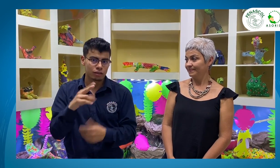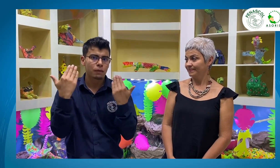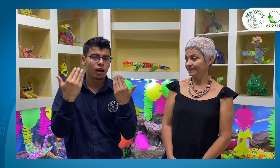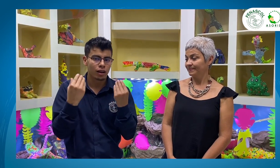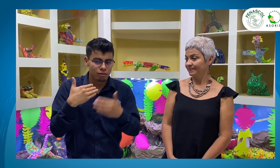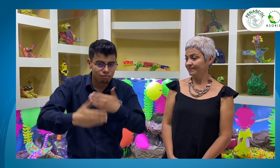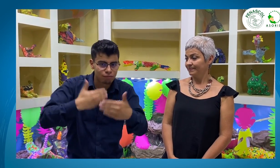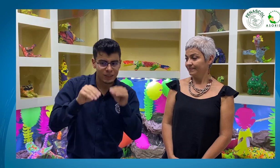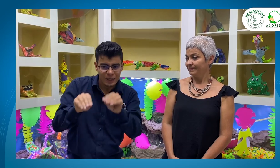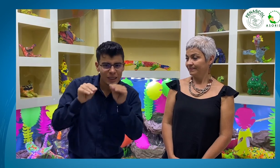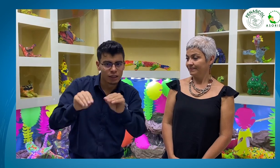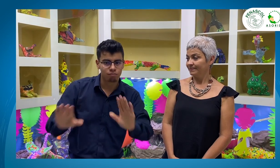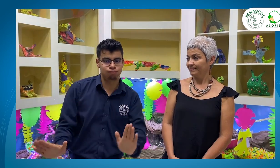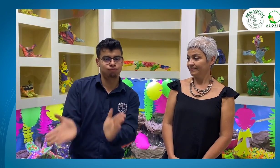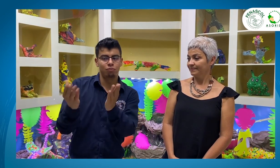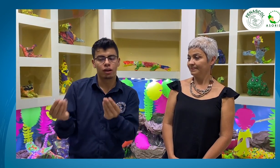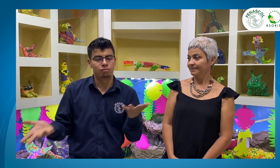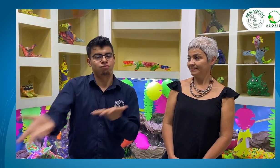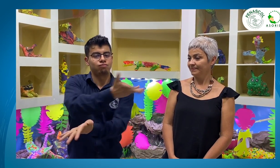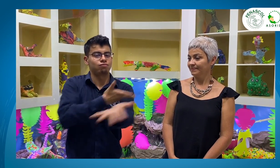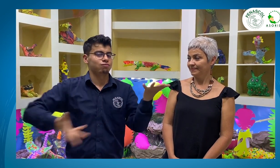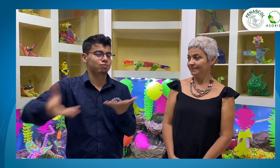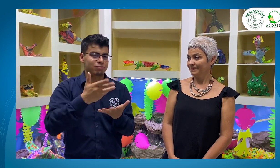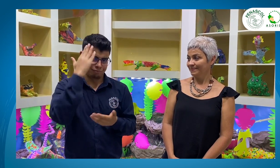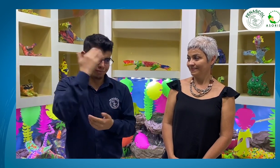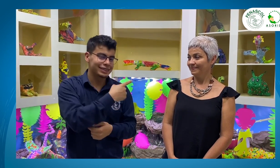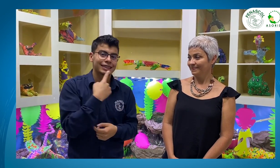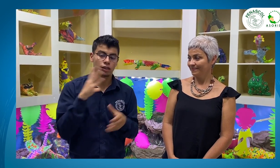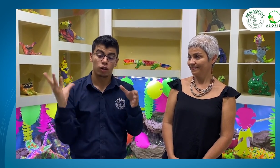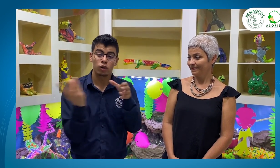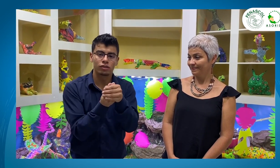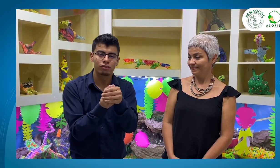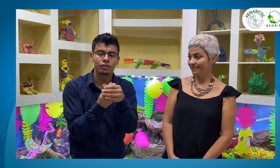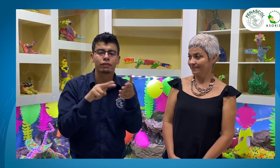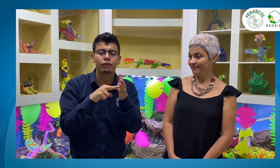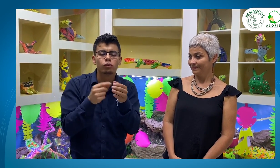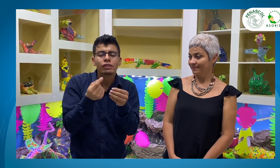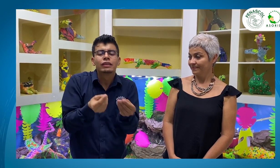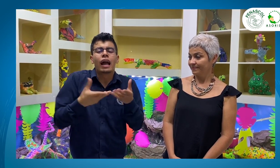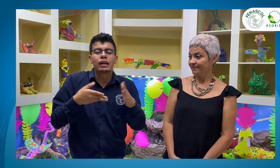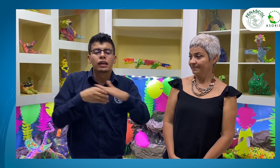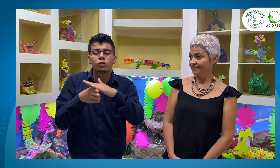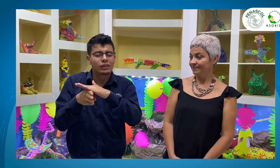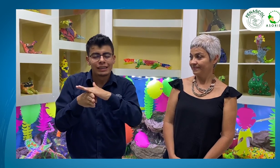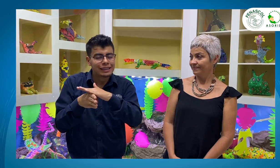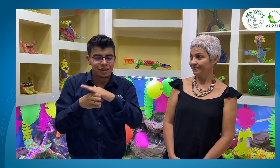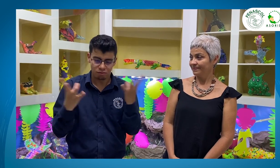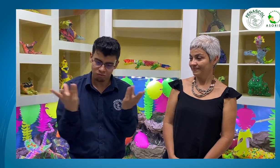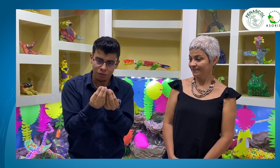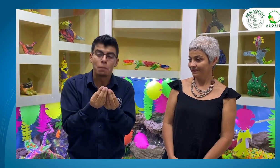Valle, para que desde allí puedan formar a sus estudiantes en este aspecto. Y como ella lo menciona, no desde la inclusión, que